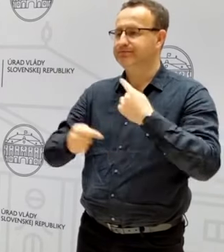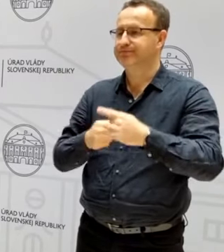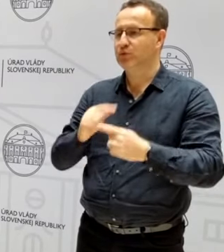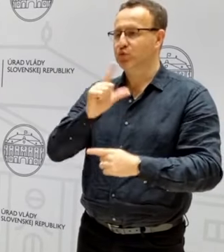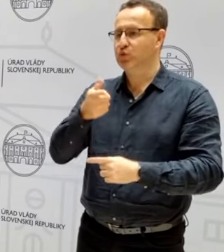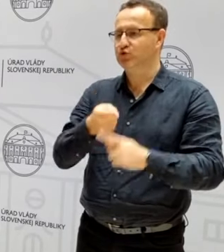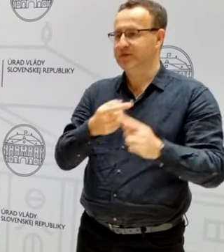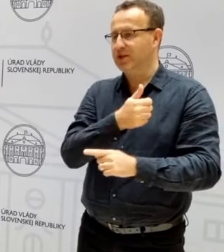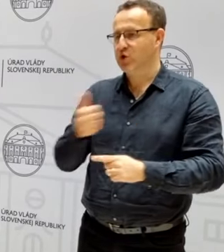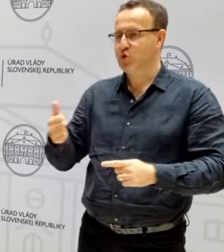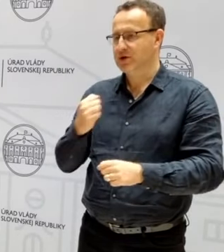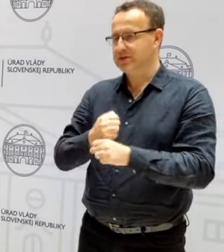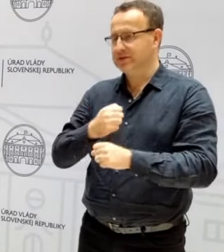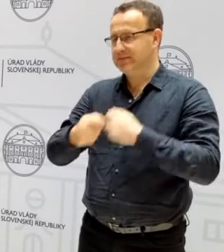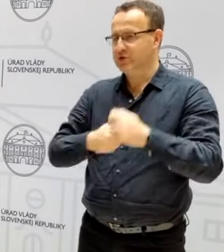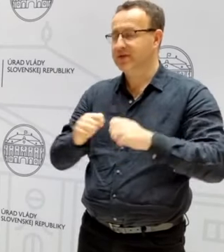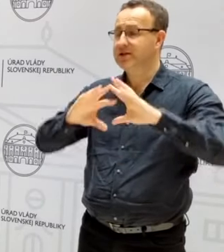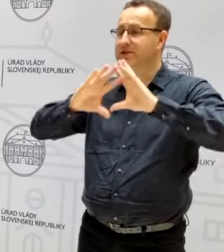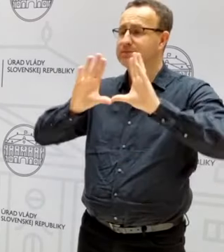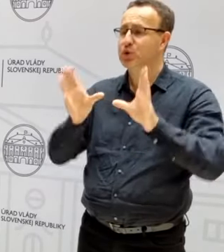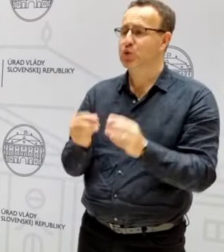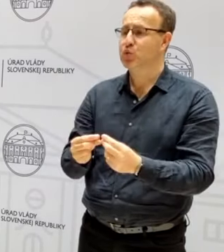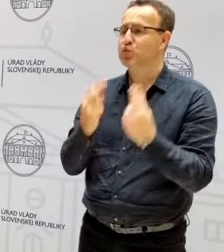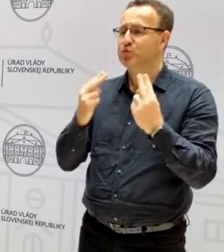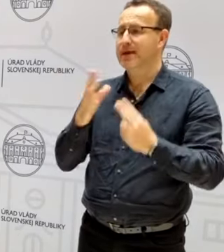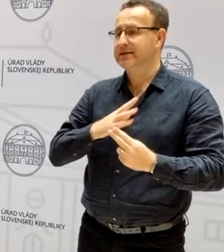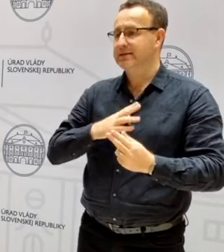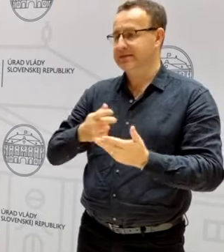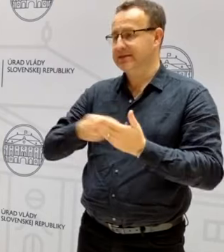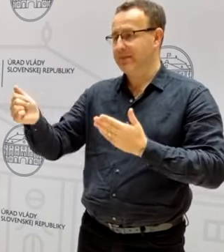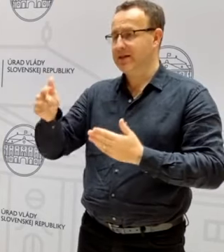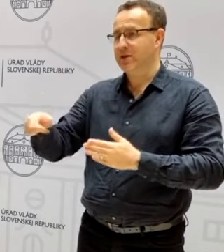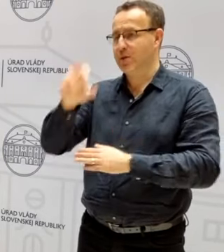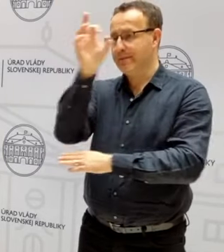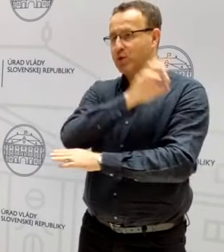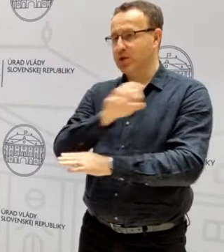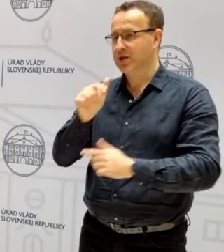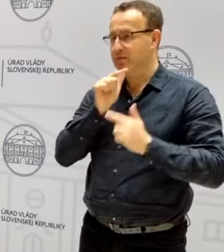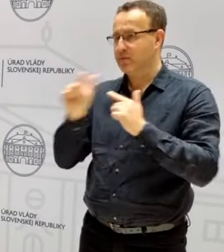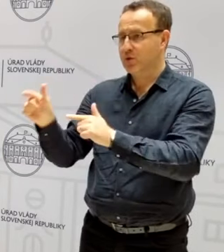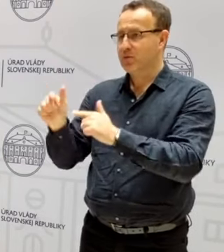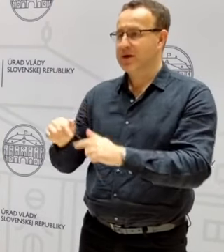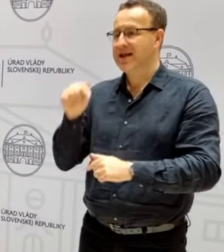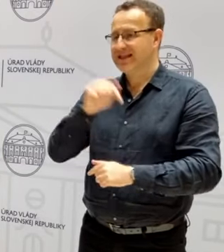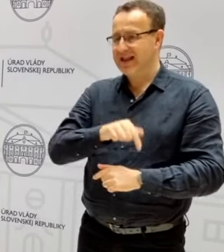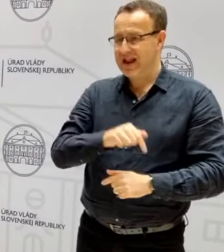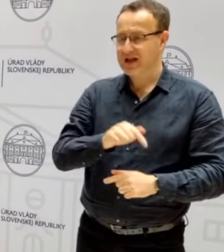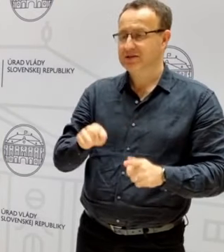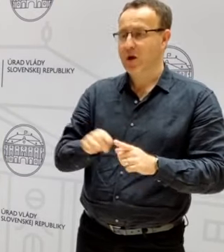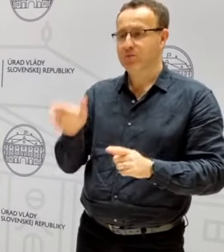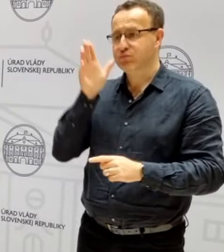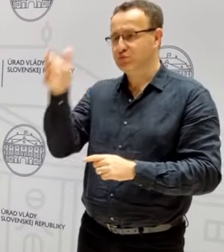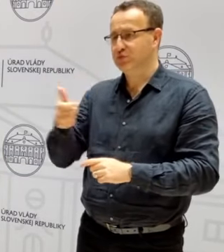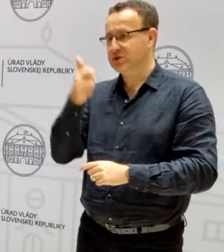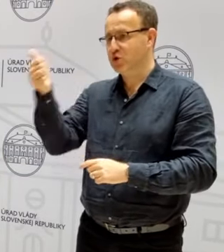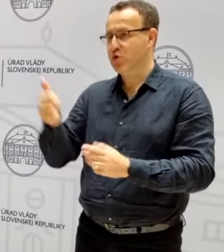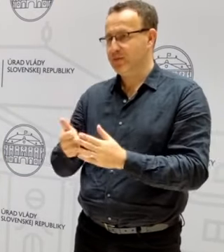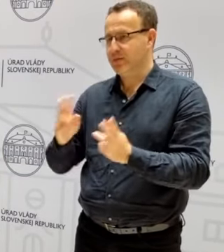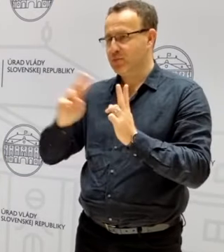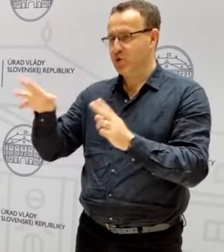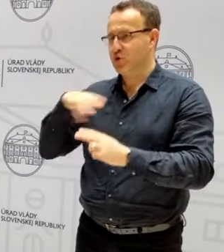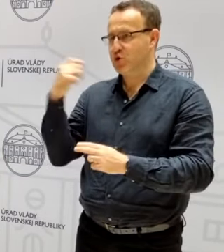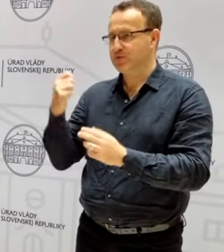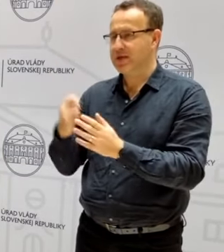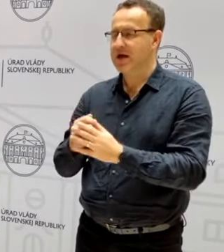druhom kvartáli. A celková suma, ktorú takto chceme vyplatiť z týchto projektových podpor na tento a budúci rok je niekde